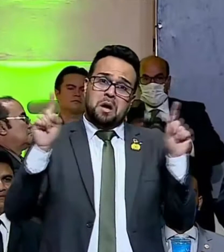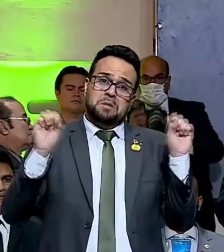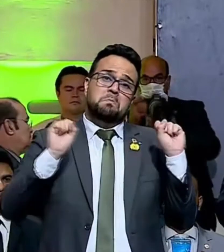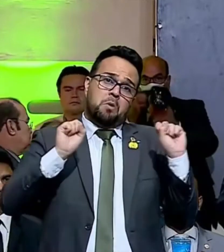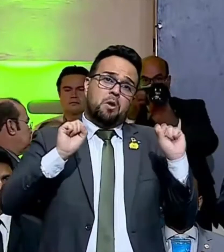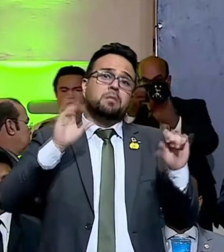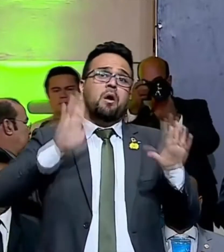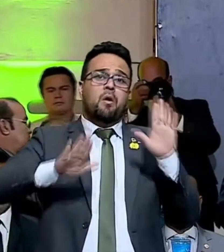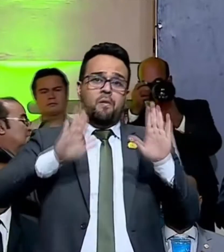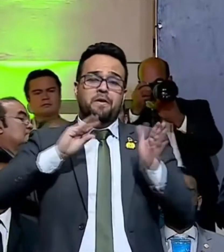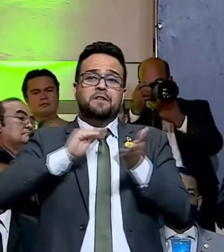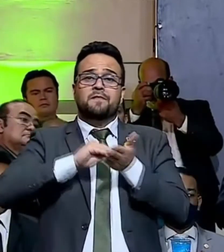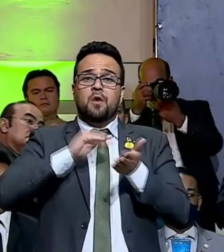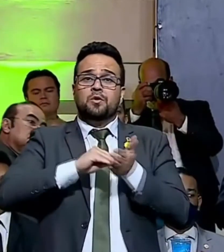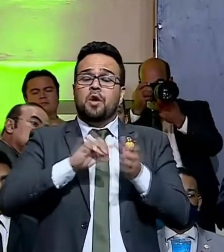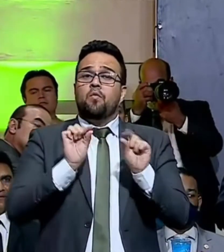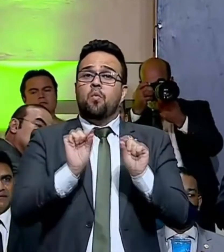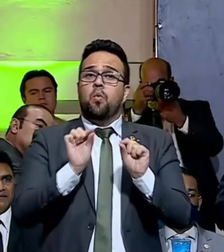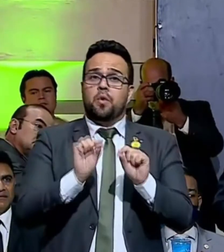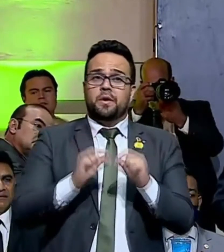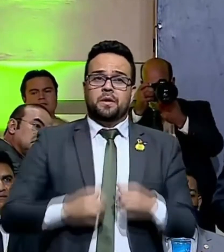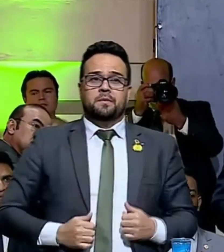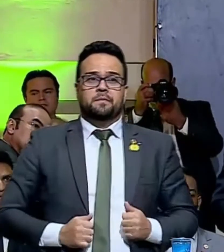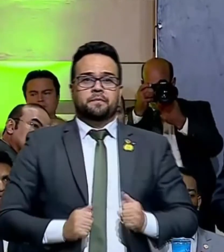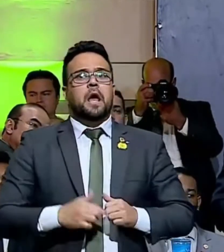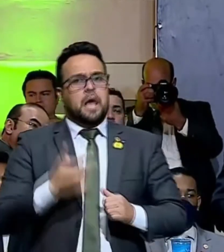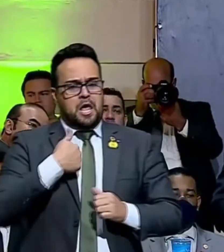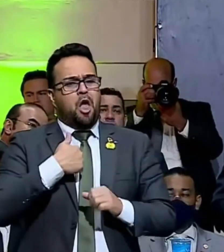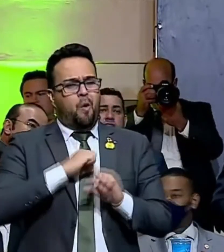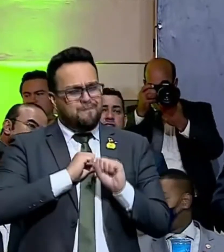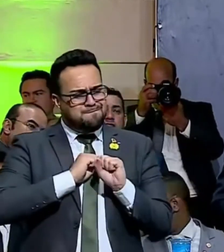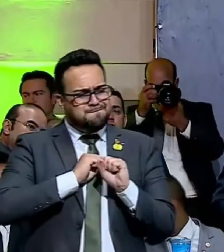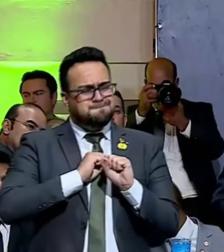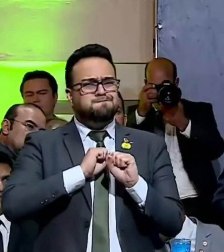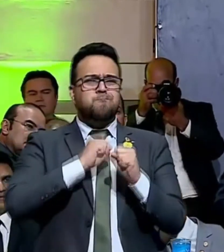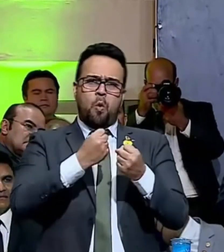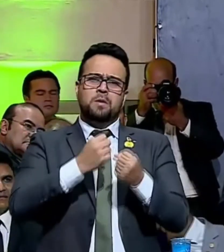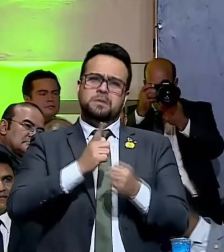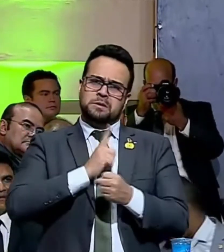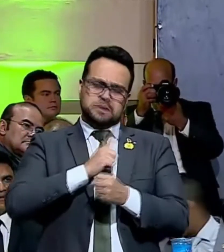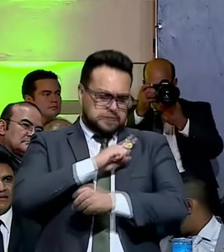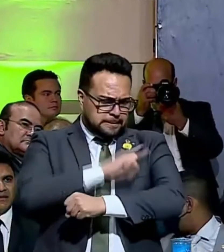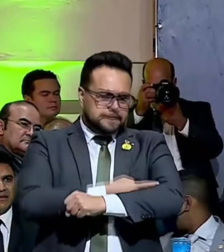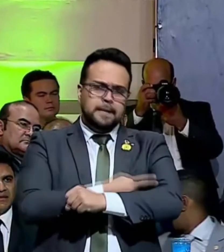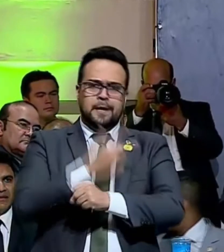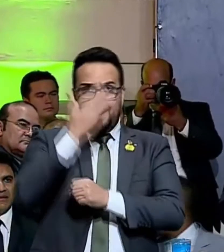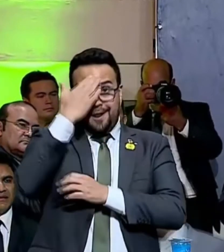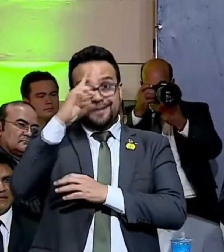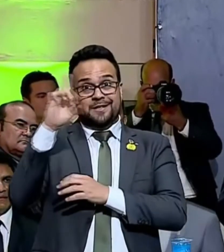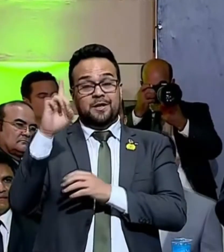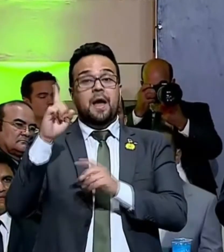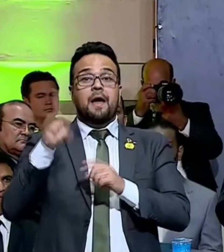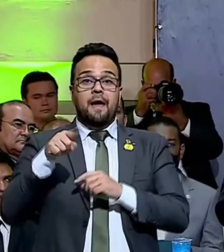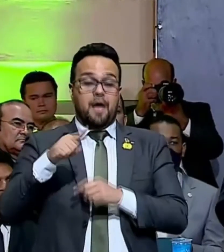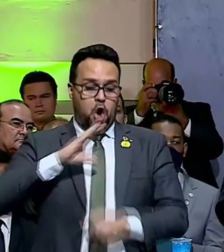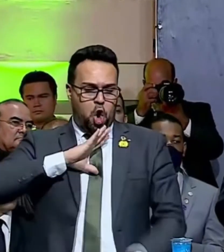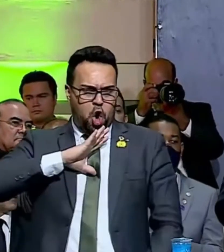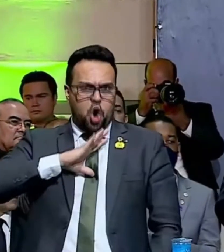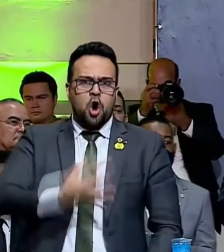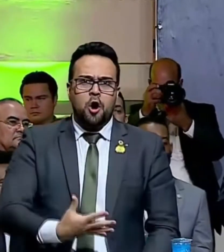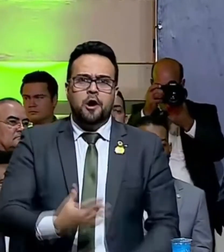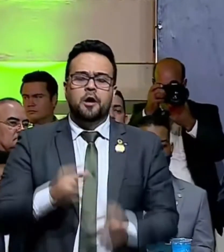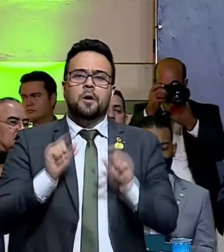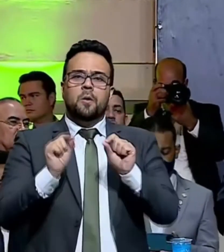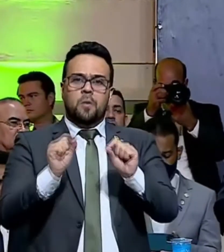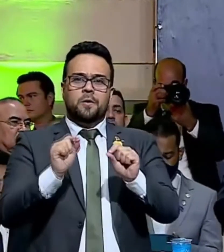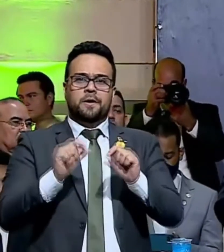o que nos faltava, e eu tenho forças, graças a Deus, é coragem